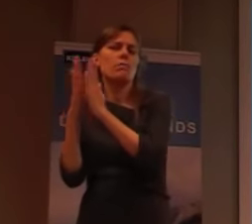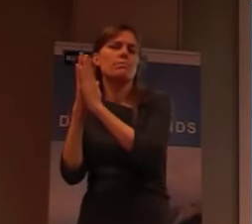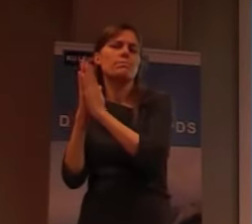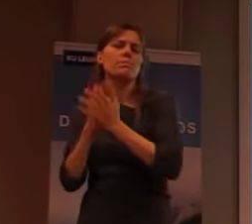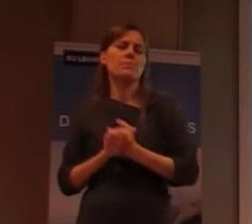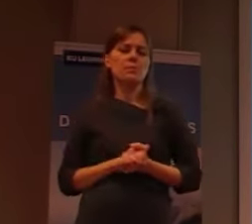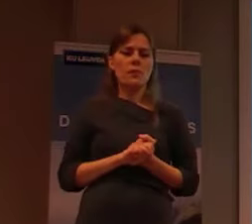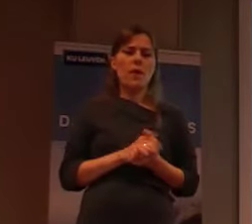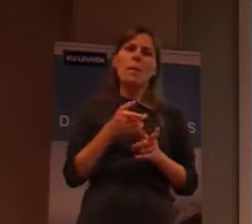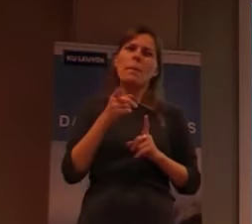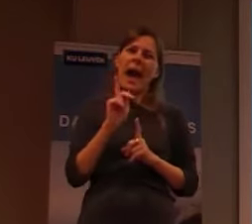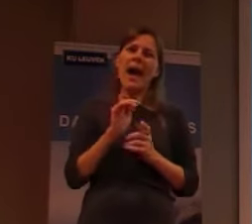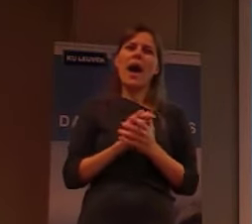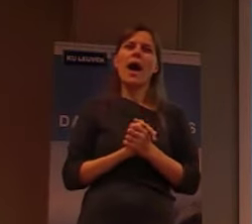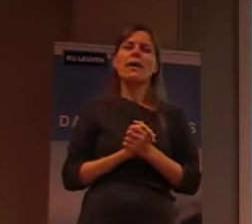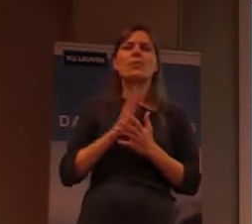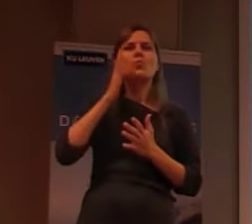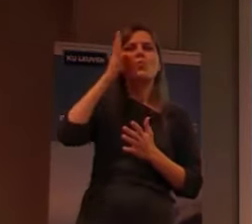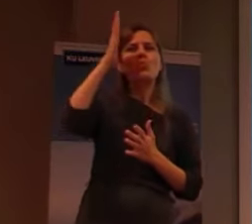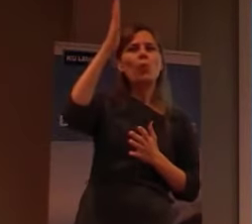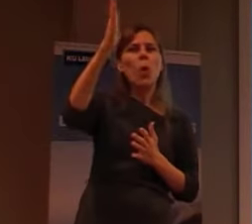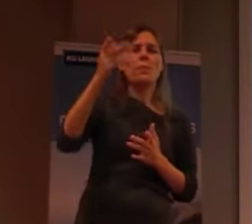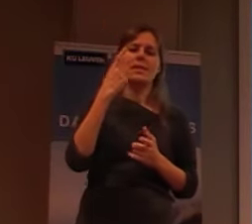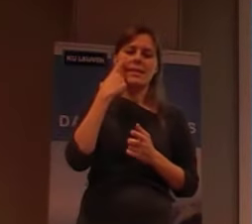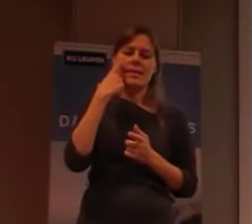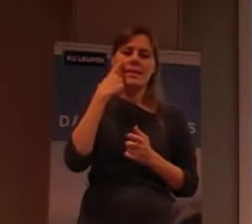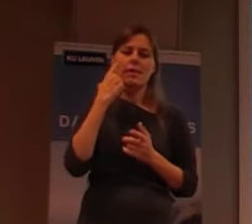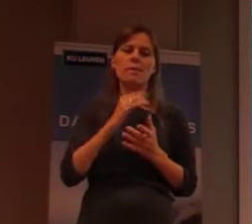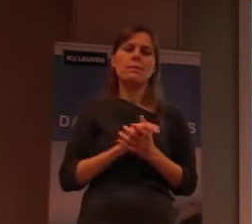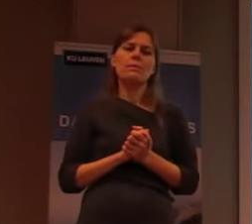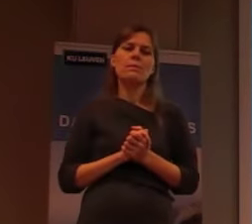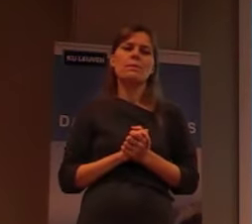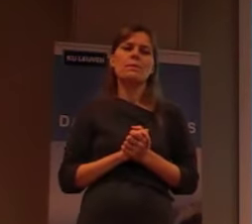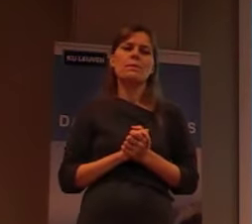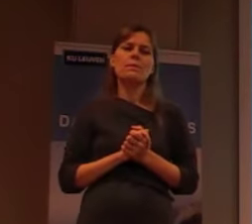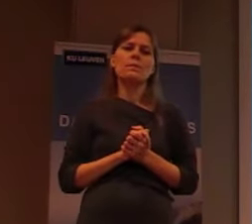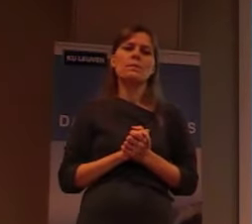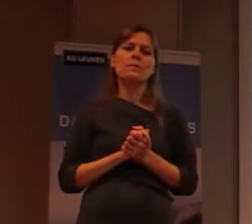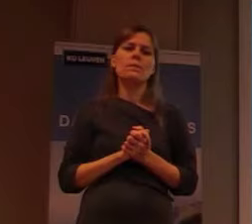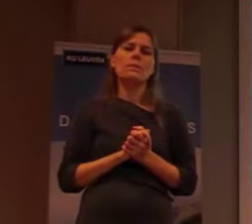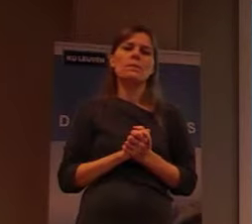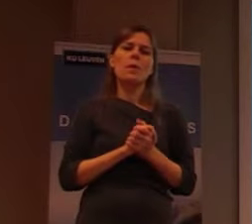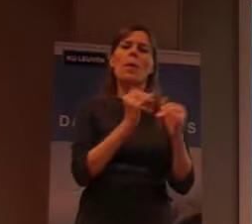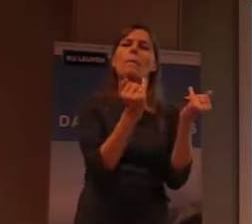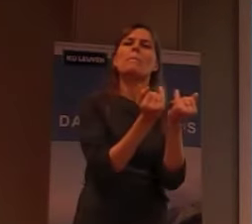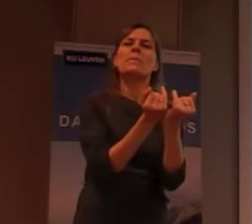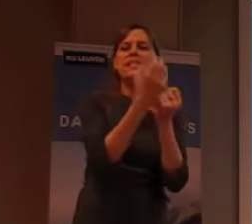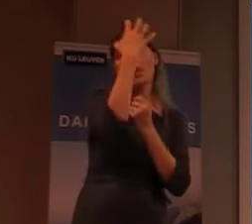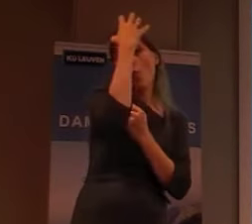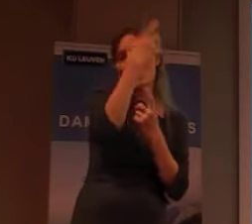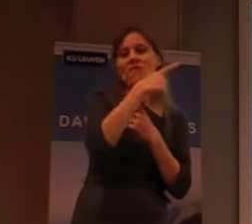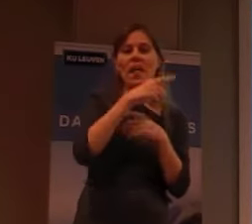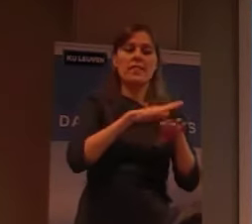Maar, wat er eigenlijk, naar de toekomst toe, zie je, dat het ministerie, van gezondheid, gaat